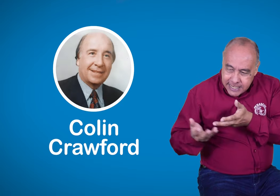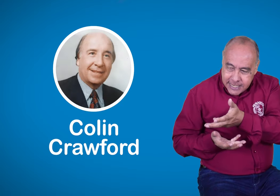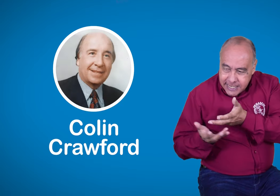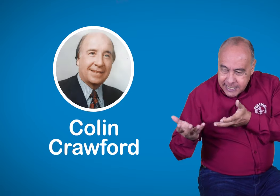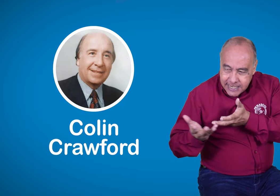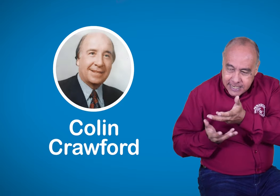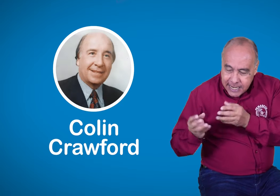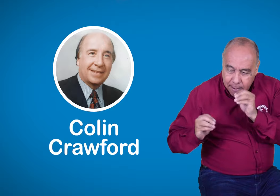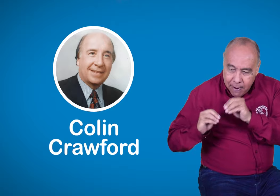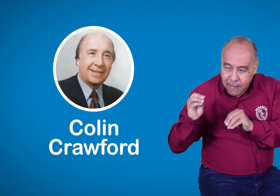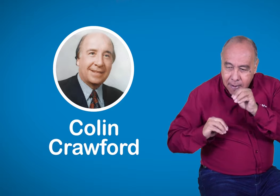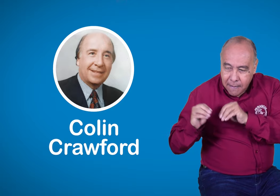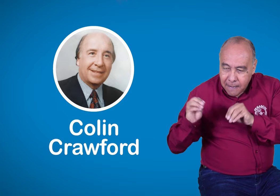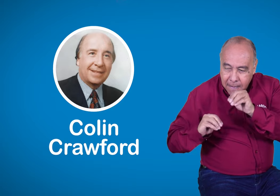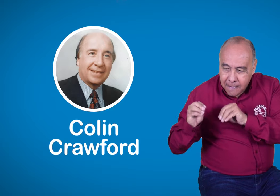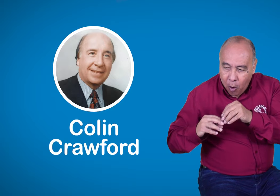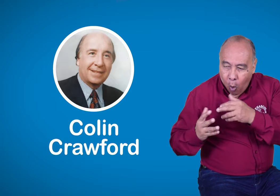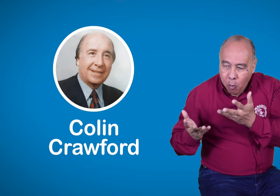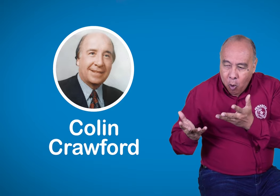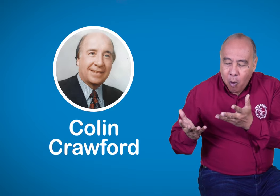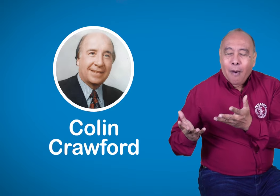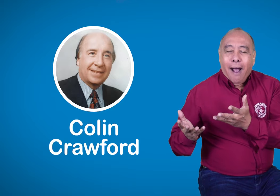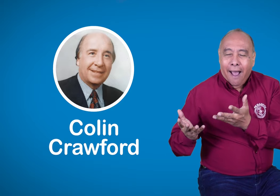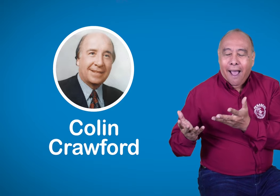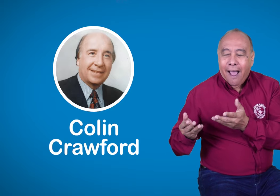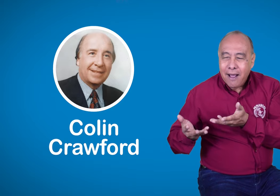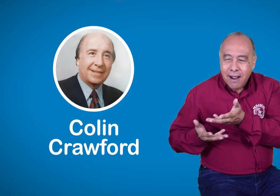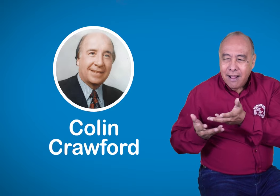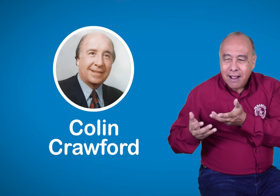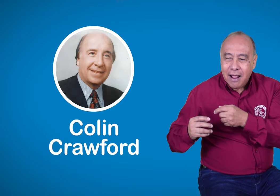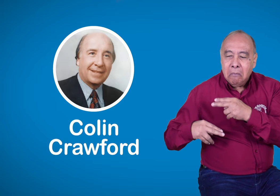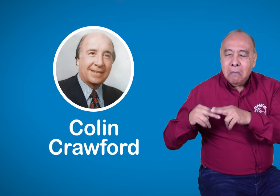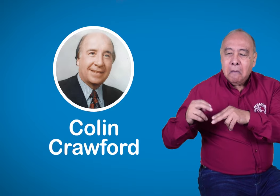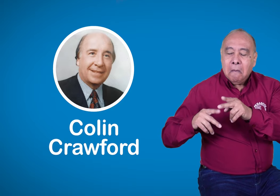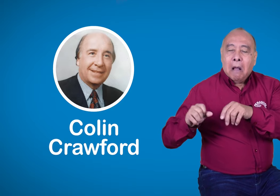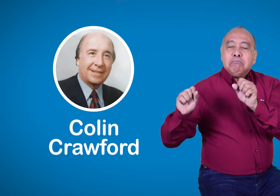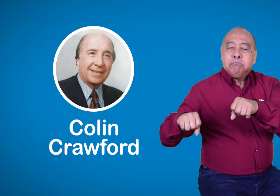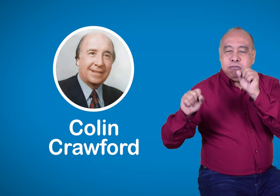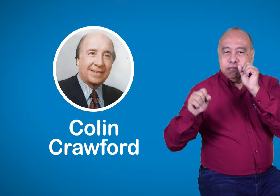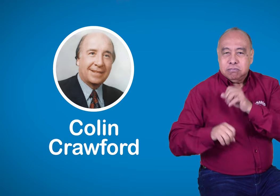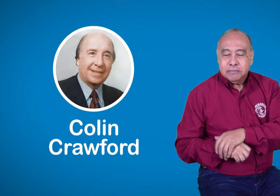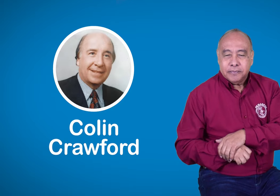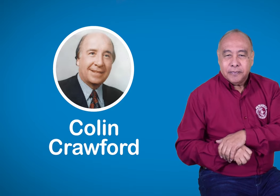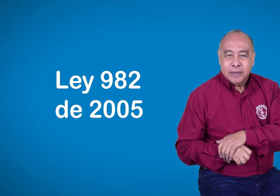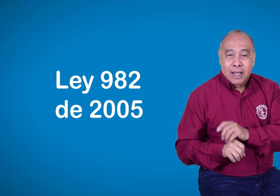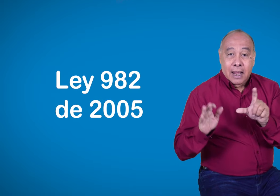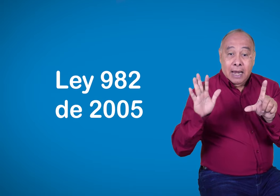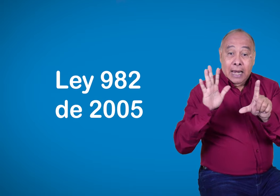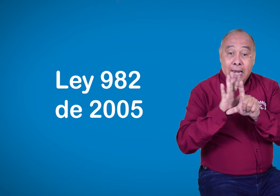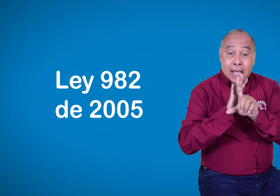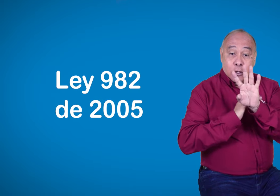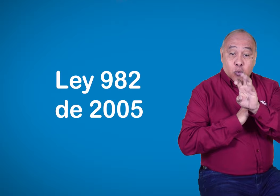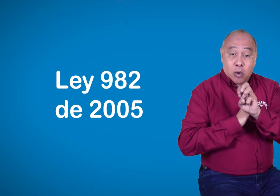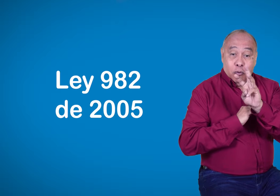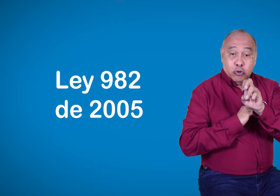donde FENASCOL estuvo involucrado, pues ocurrió una demanda y cancelación de la Ley anterior 324,